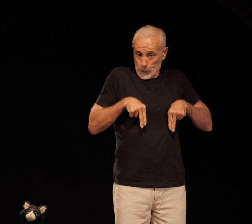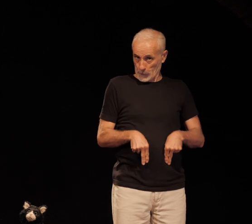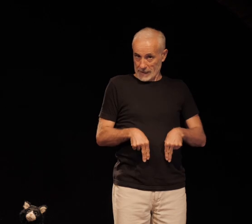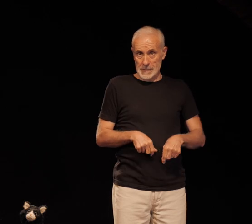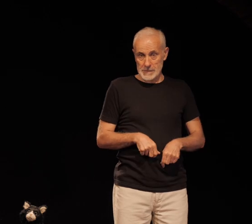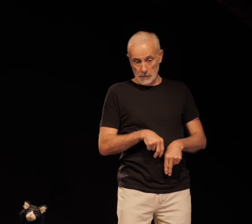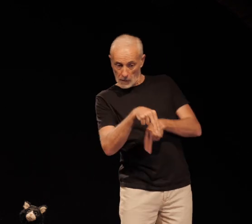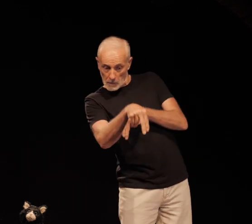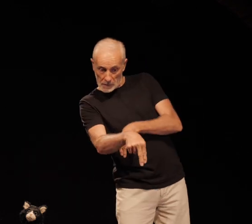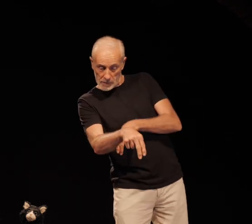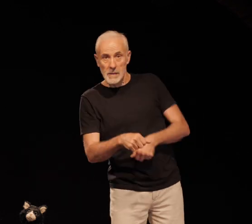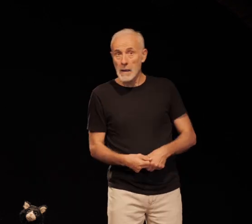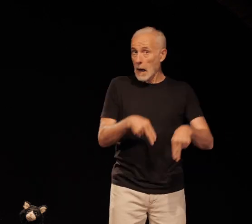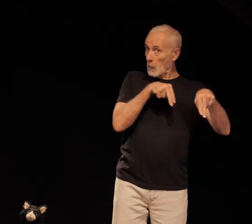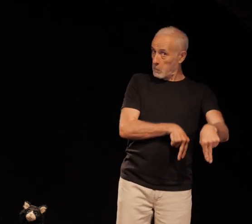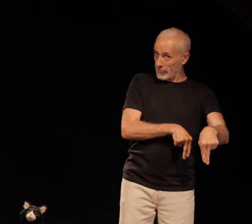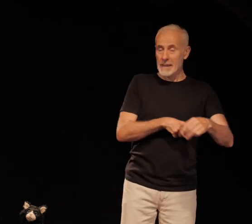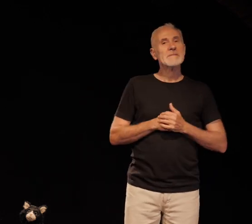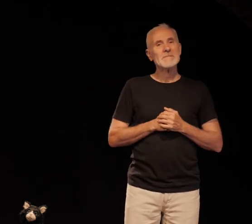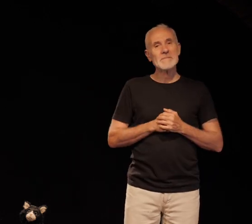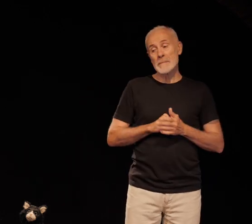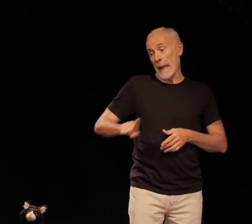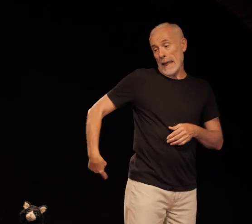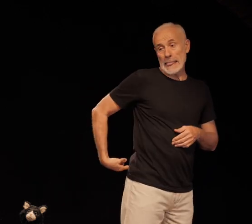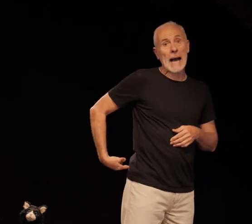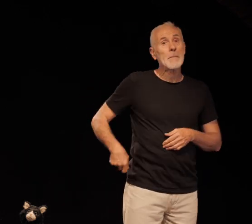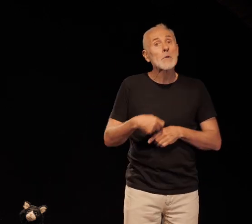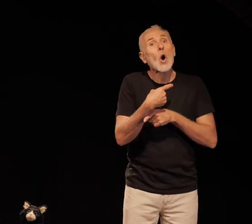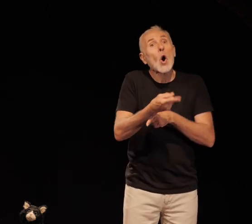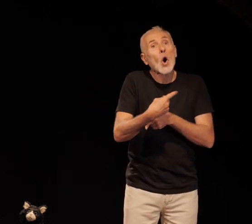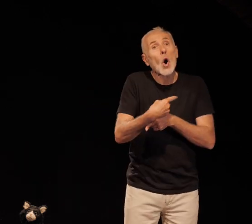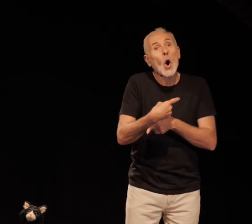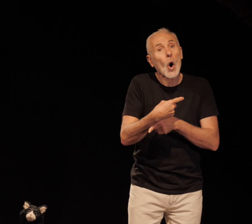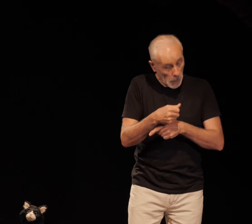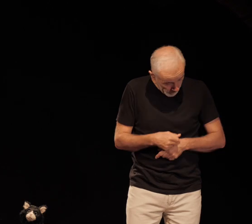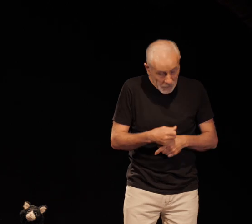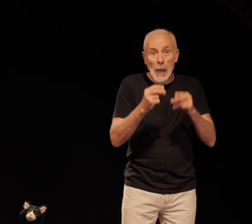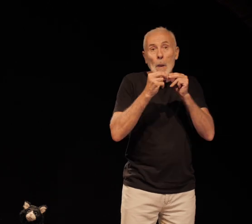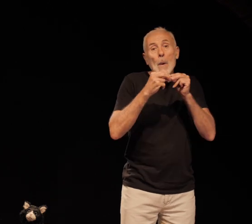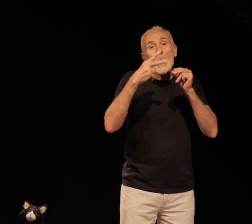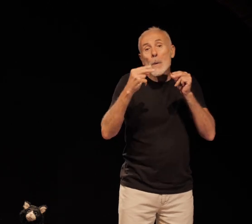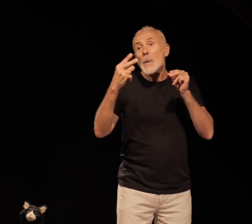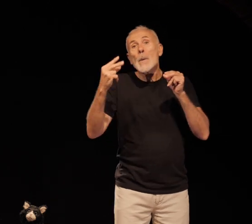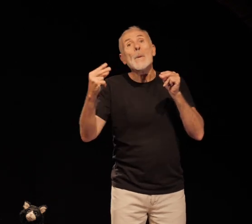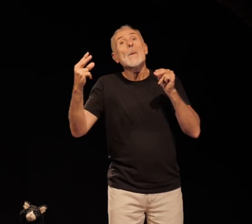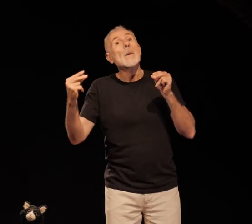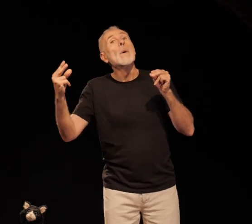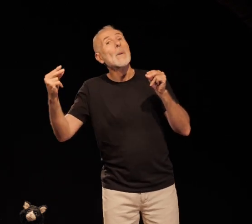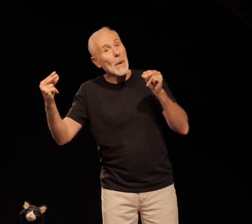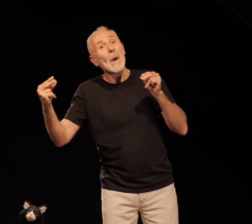Derrière lui, ajoute cet enfant, il y a une queue qui devient de plus en plus petite et puis au bout, il n'y a plus